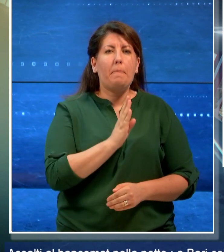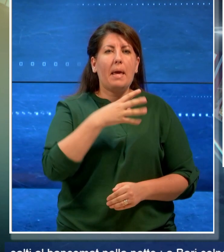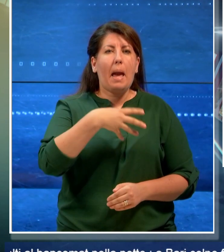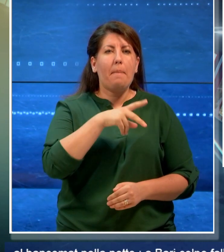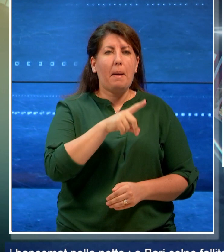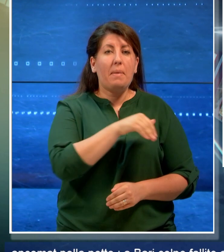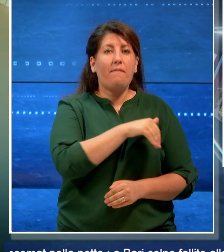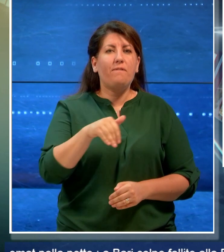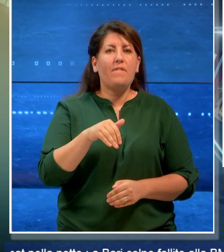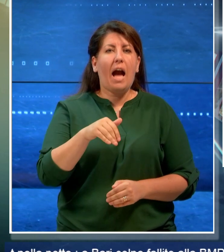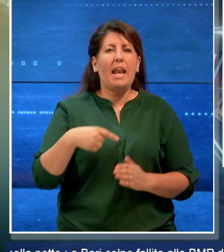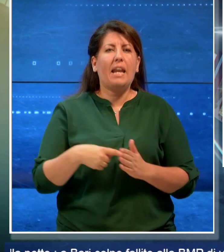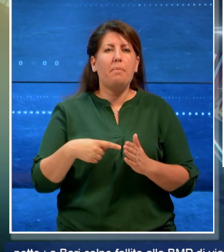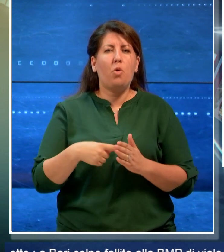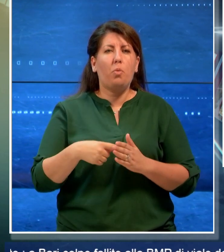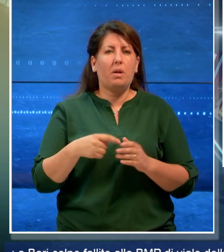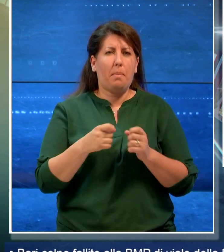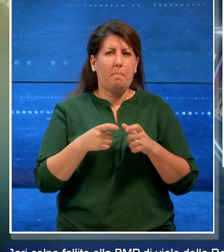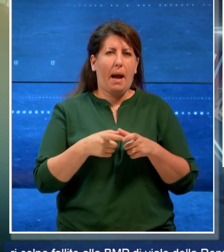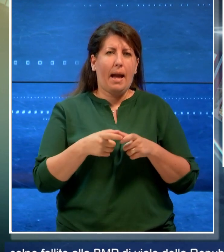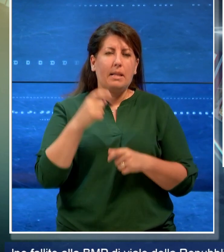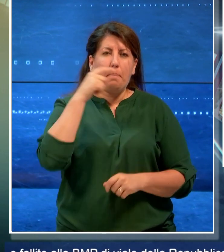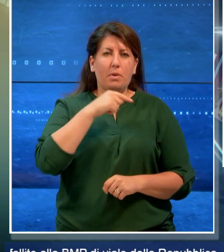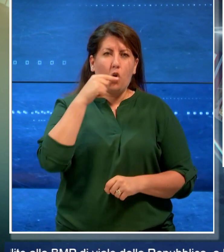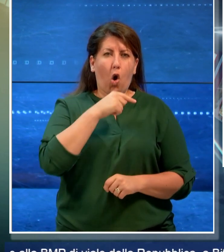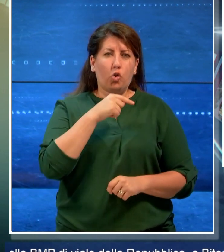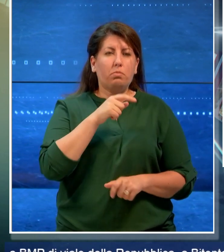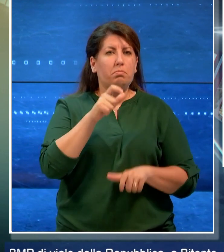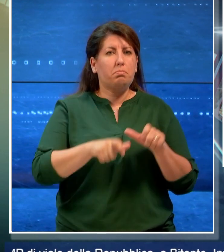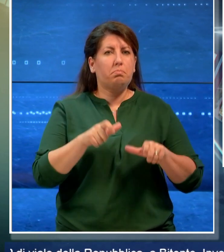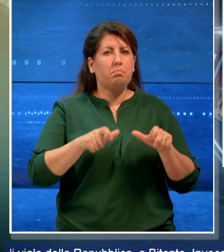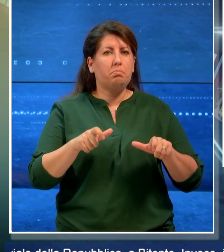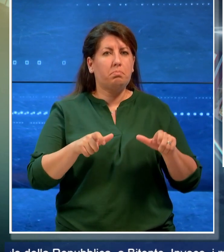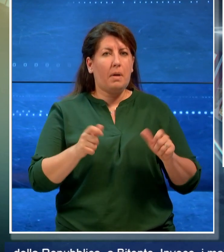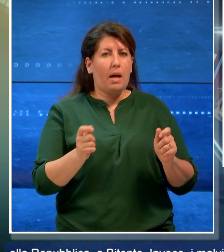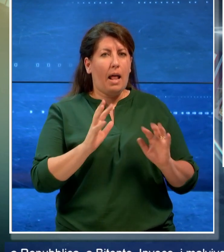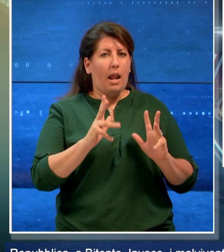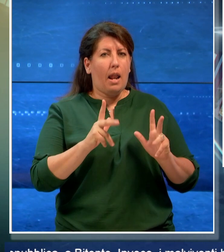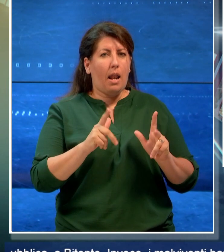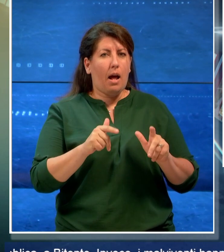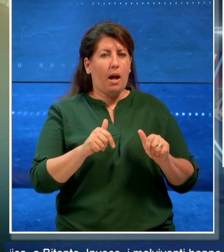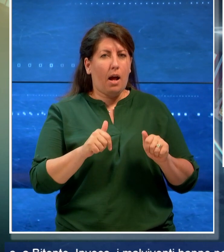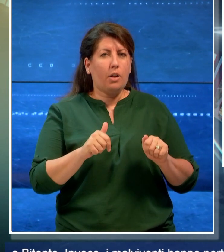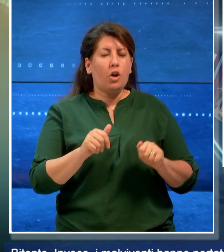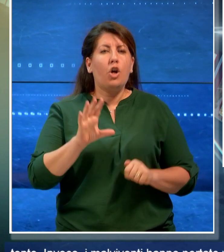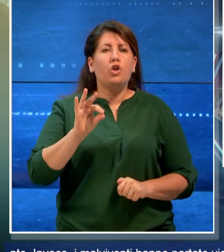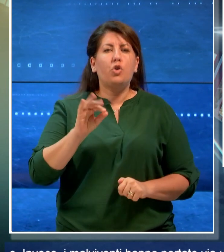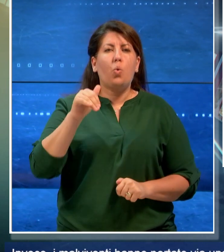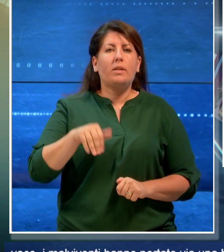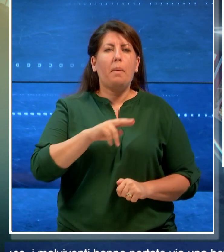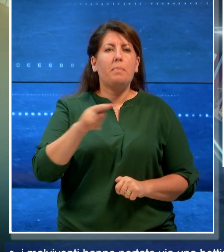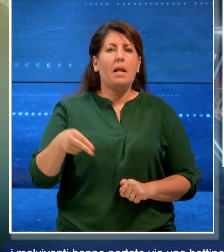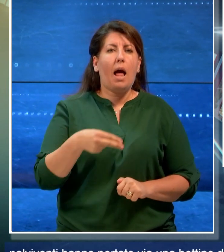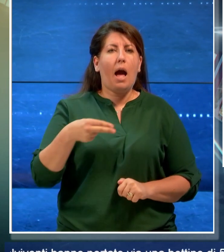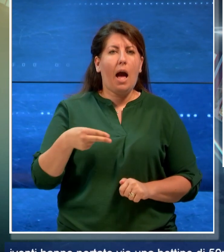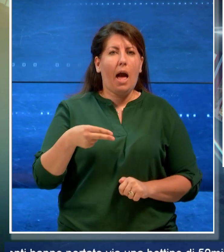della Repubblica a Bitonto. Invece i malviventi hanno portato via un bottino di 50.000 euro